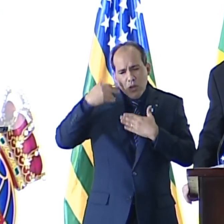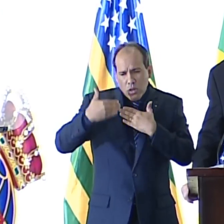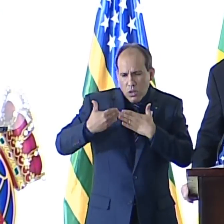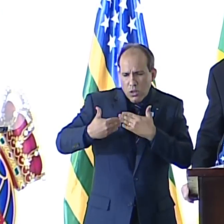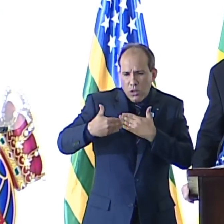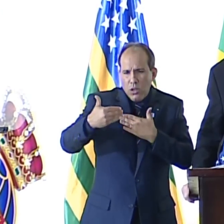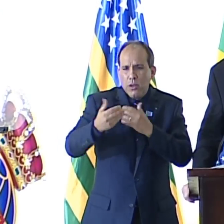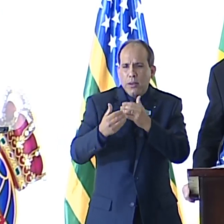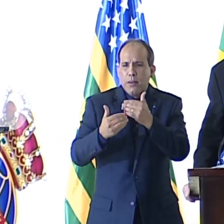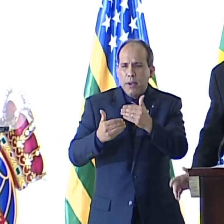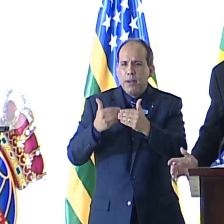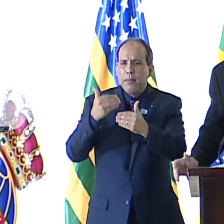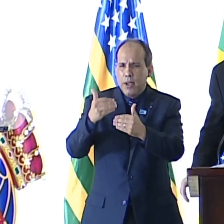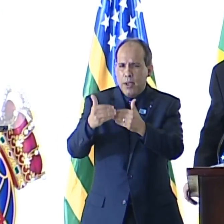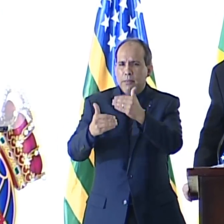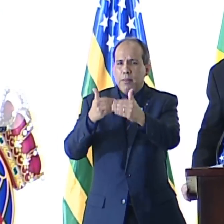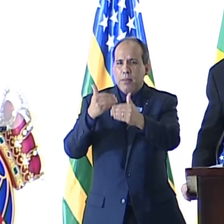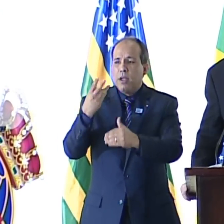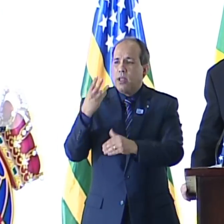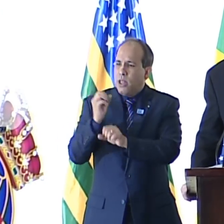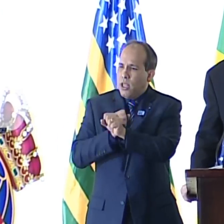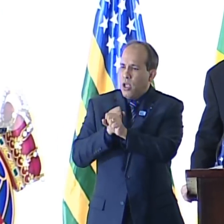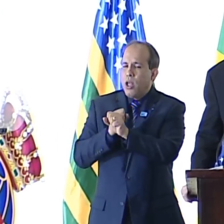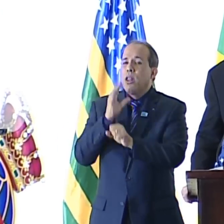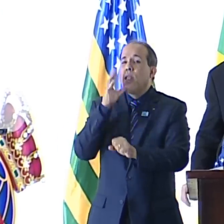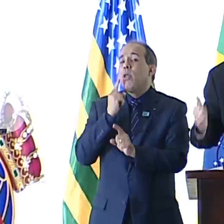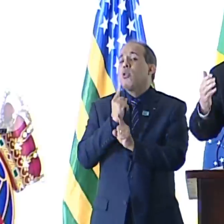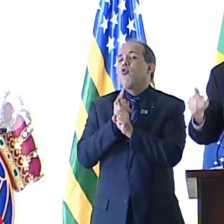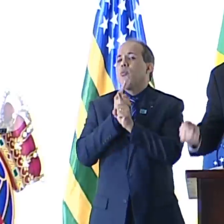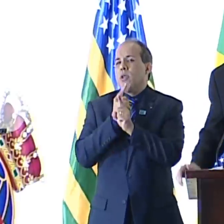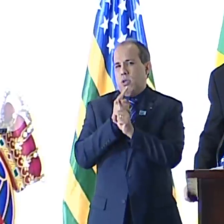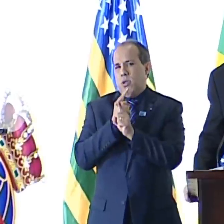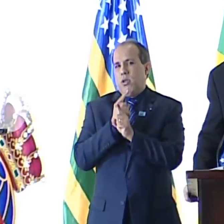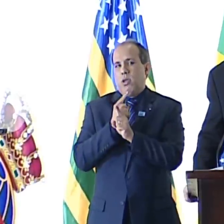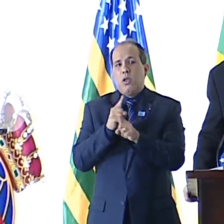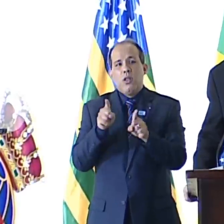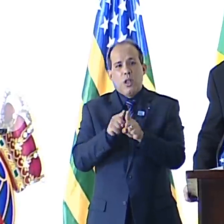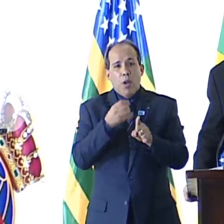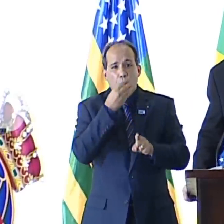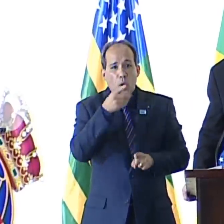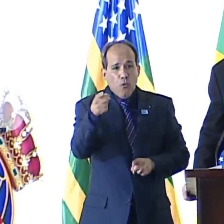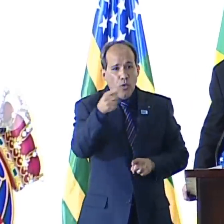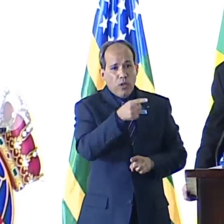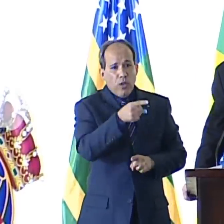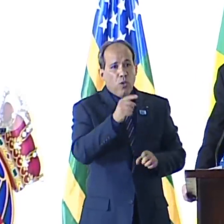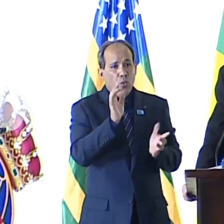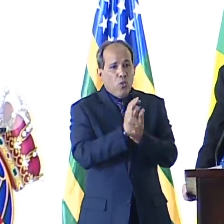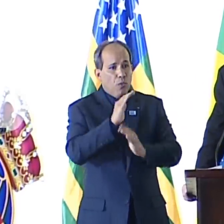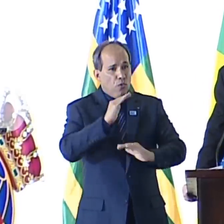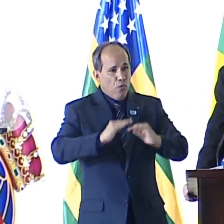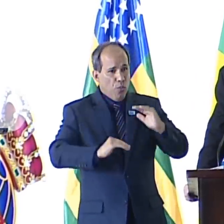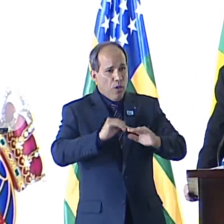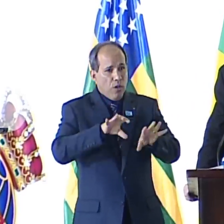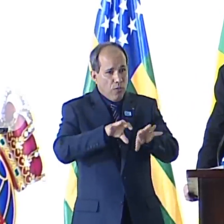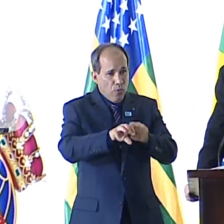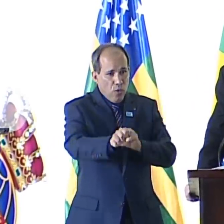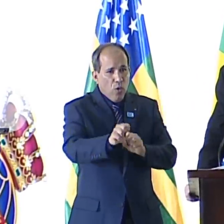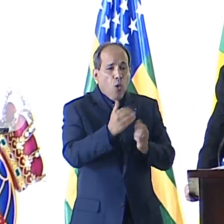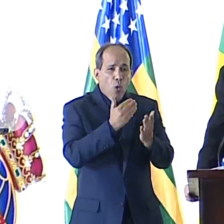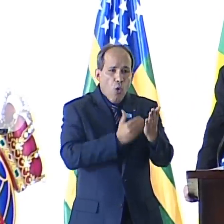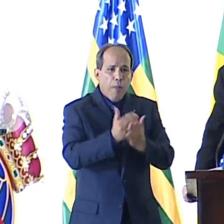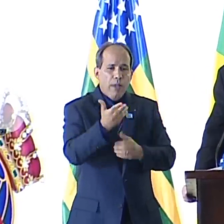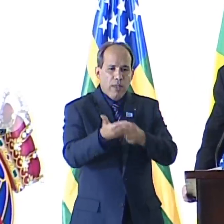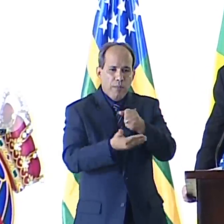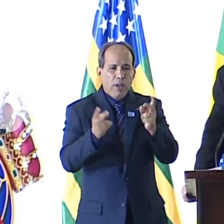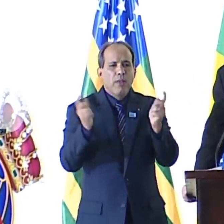linha a linha. Levei quase 30 anos para descobrir isso, sugiro que vocês, formandos, já comecem com essa base e poderão aprender